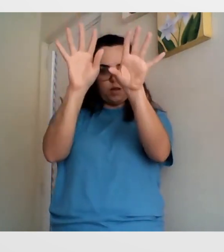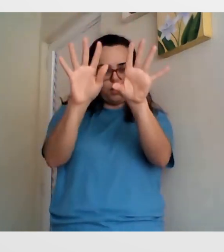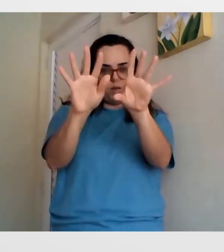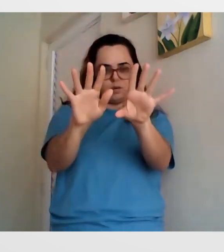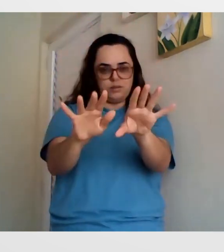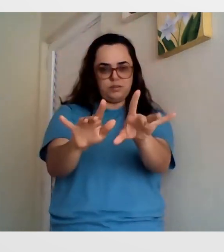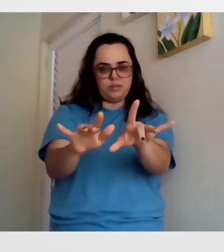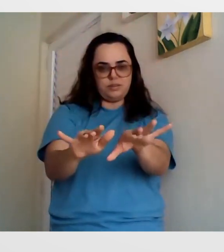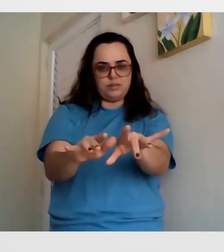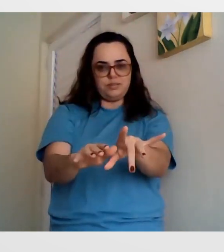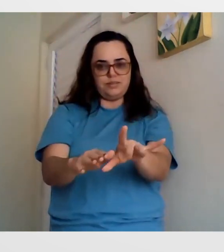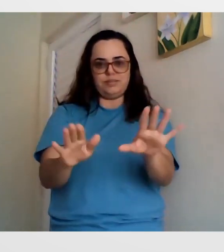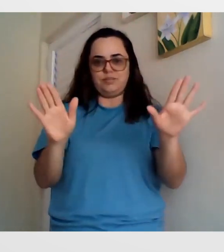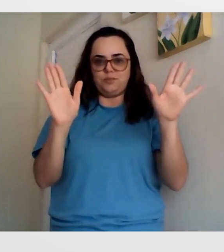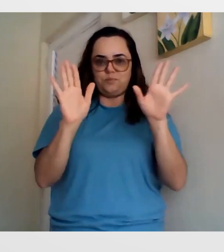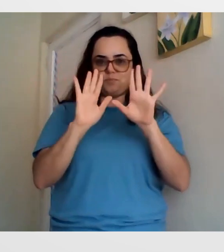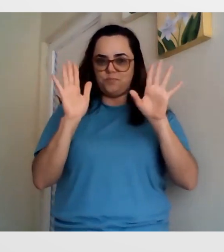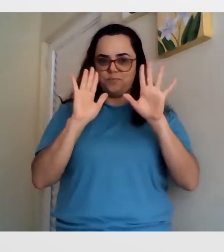Então, que Deus abençoe a todos vocês. abençoe todos vocês.